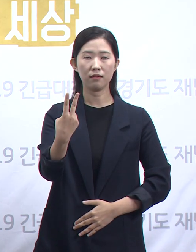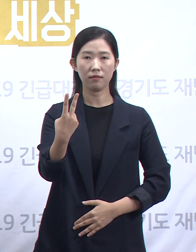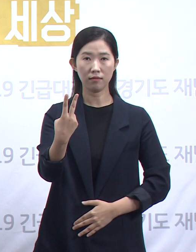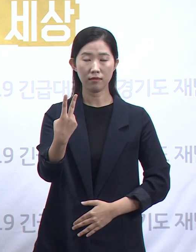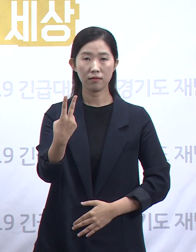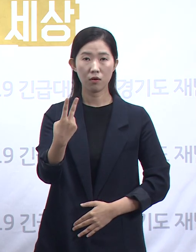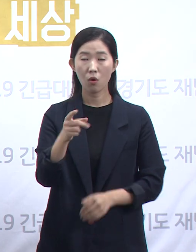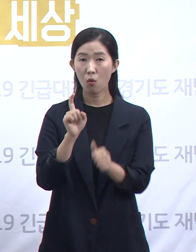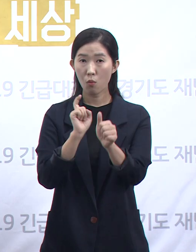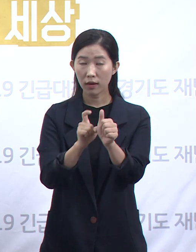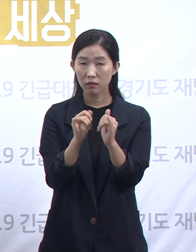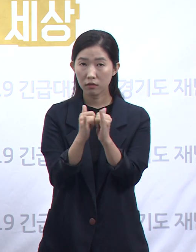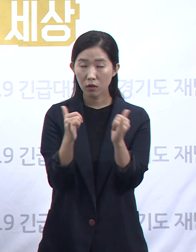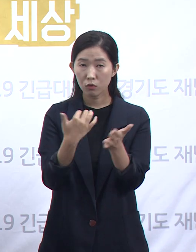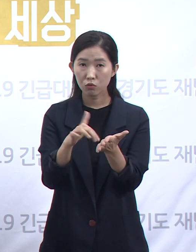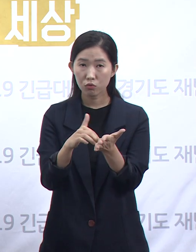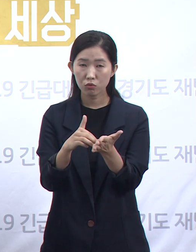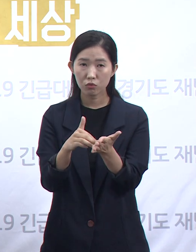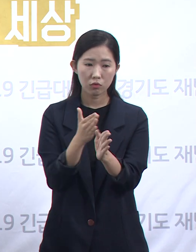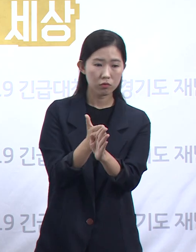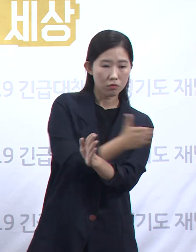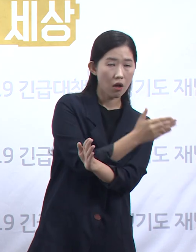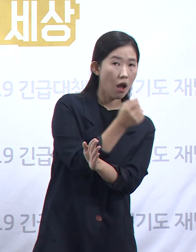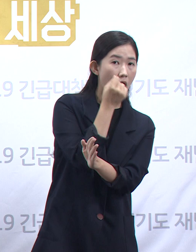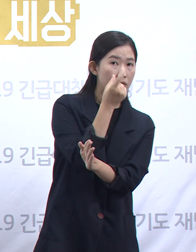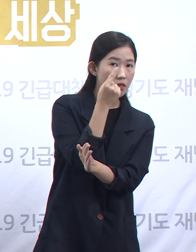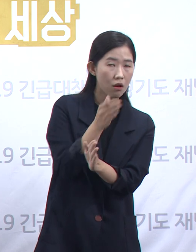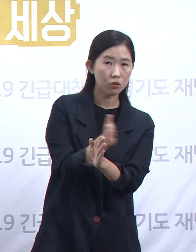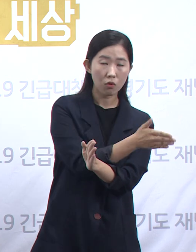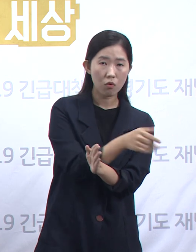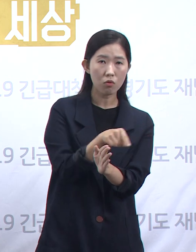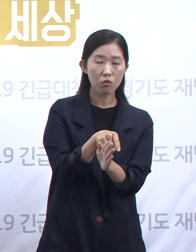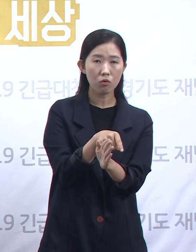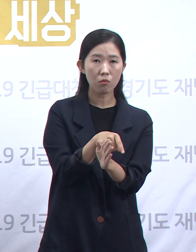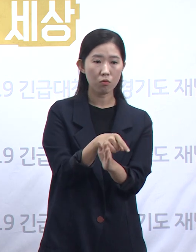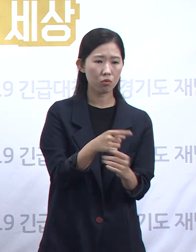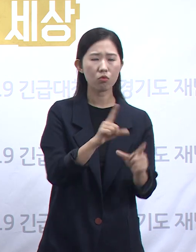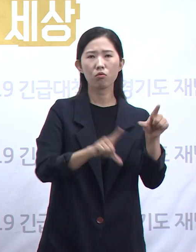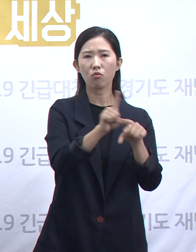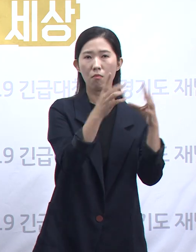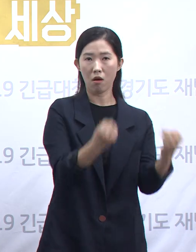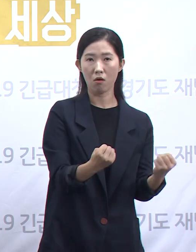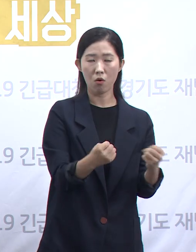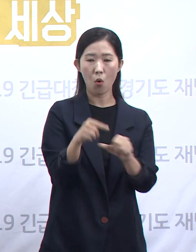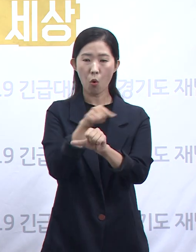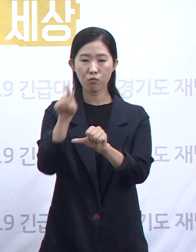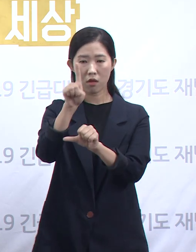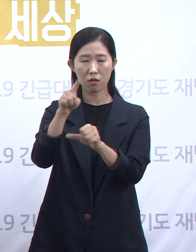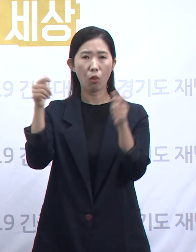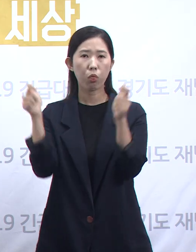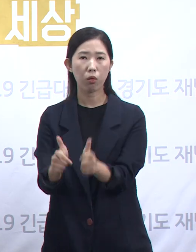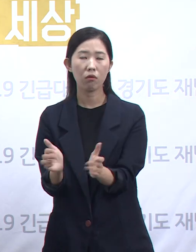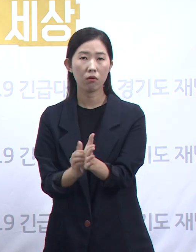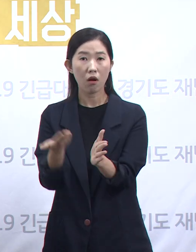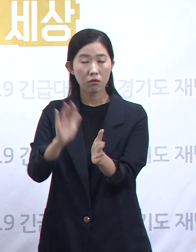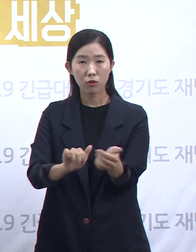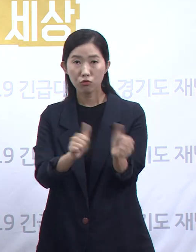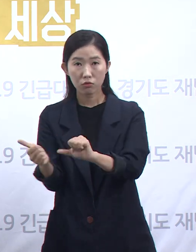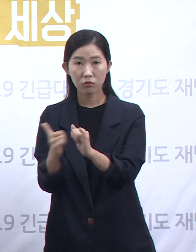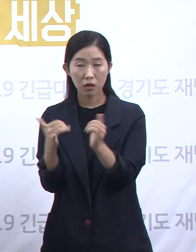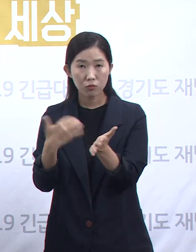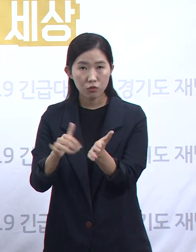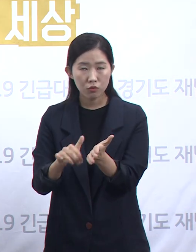확진자 발생은 그 전 30일에 비해 5분의 1 정도로 줄었지만 사망사건은 오히려 이 시기에 1